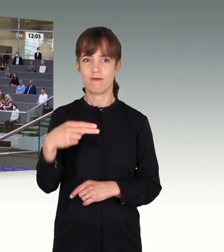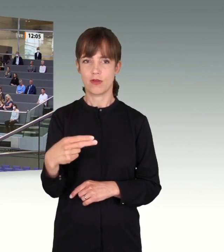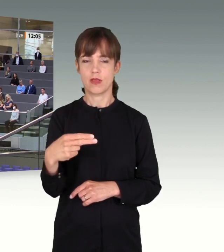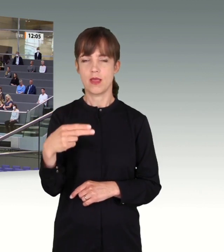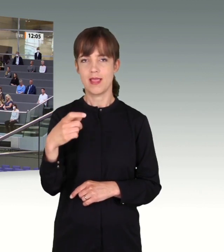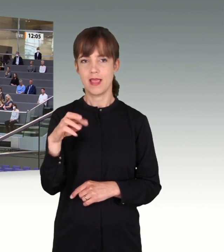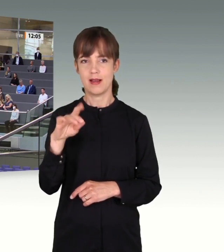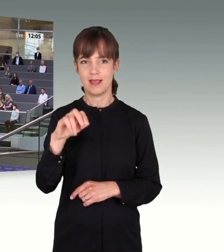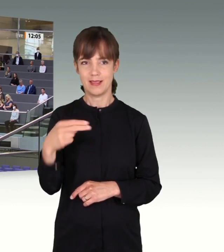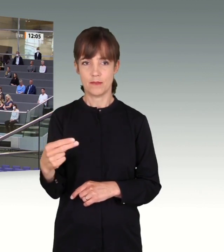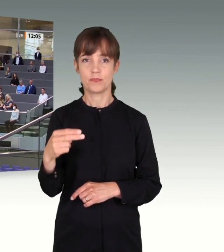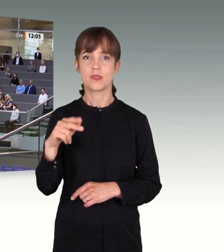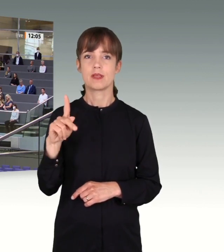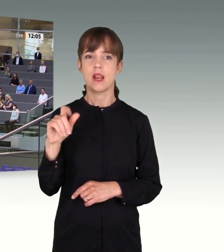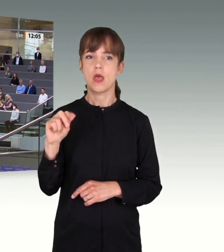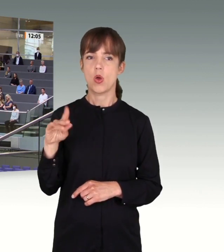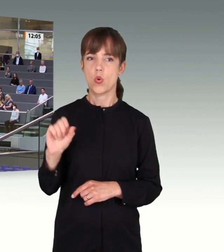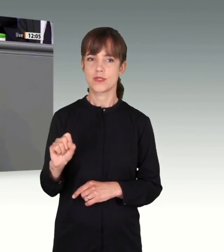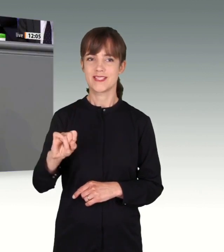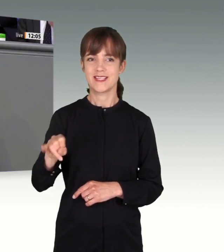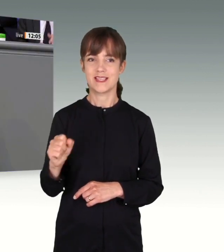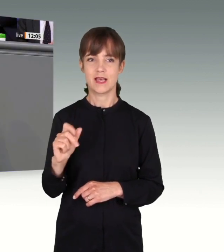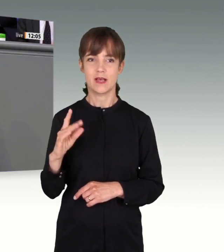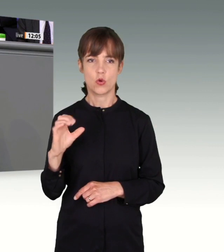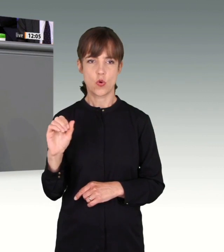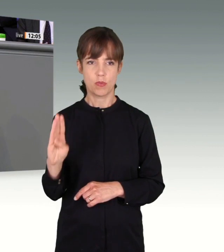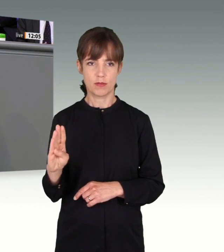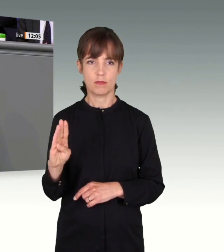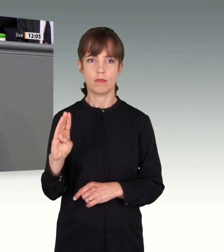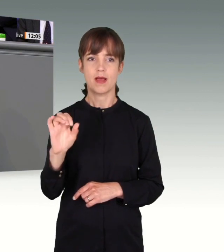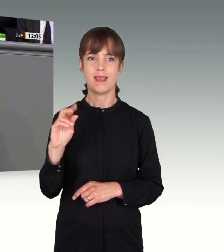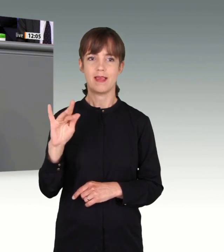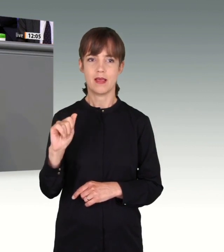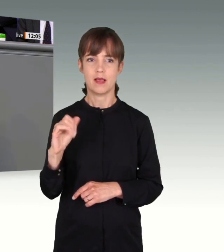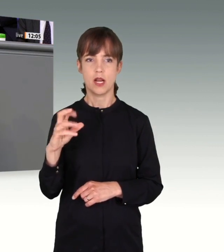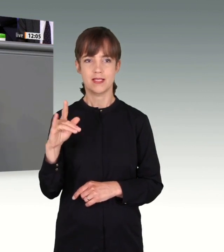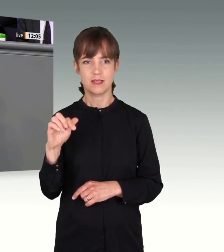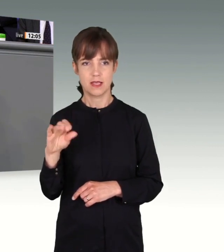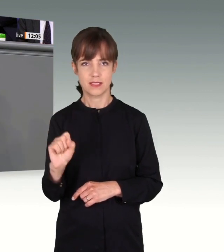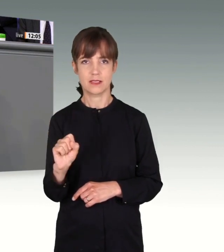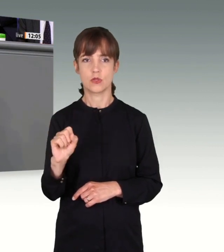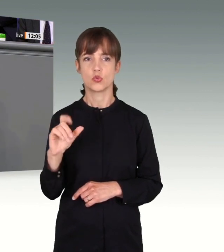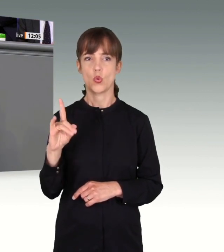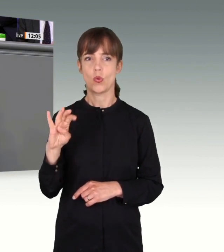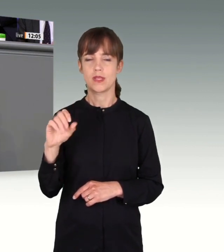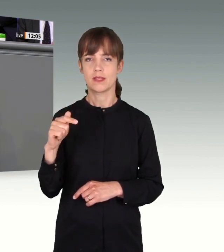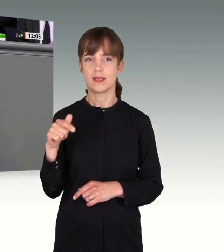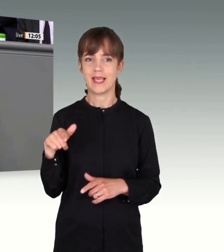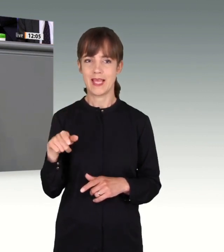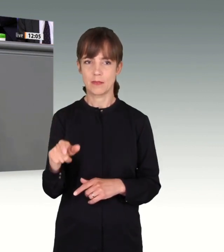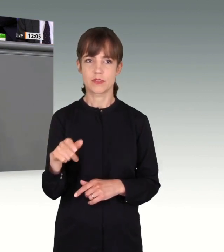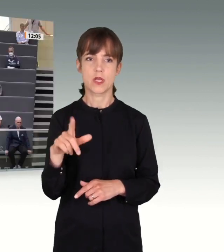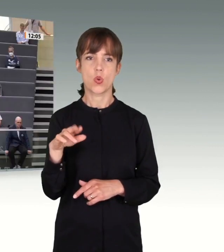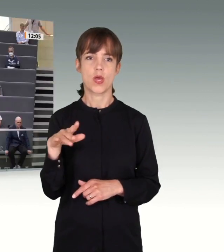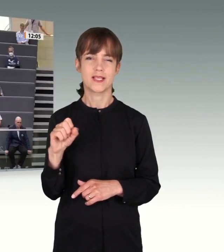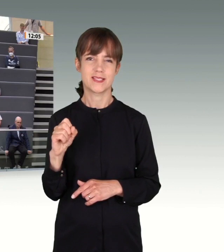An dieser Stelle darf ich sehr herzlich die Opfer, Hinterbliebenen und Betroffenen des Attentats hier heute begrüßen. Wir